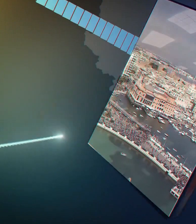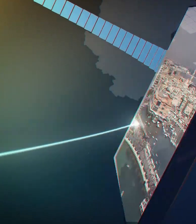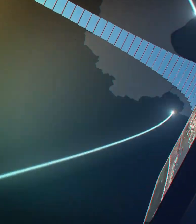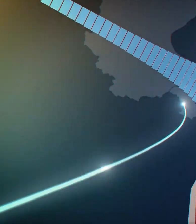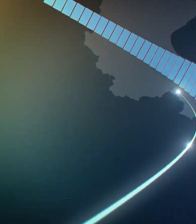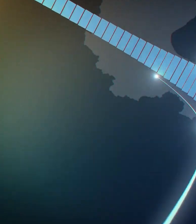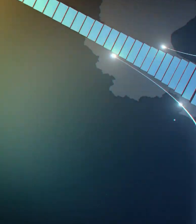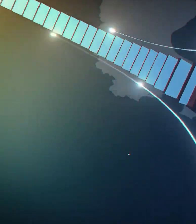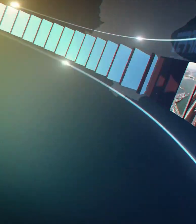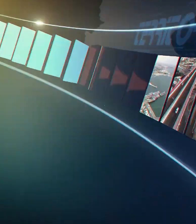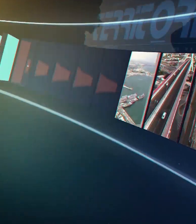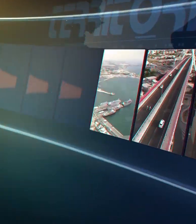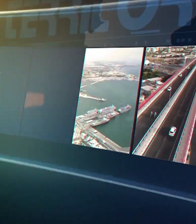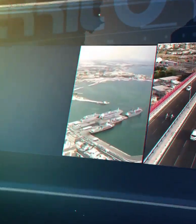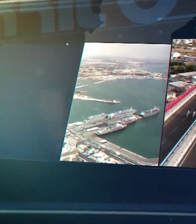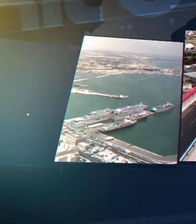Musica